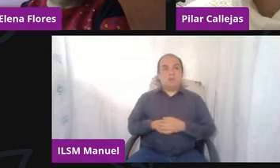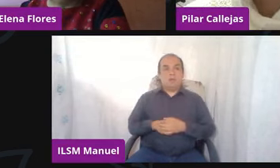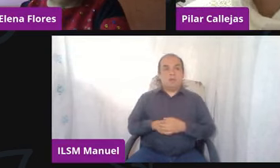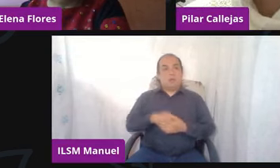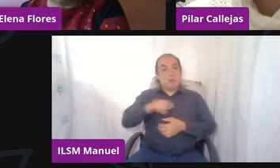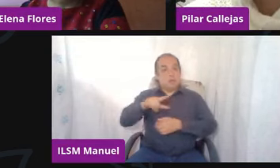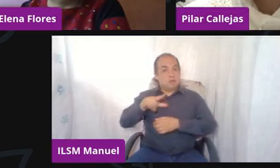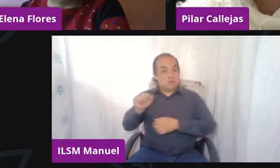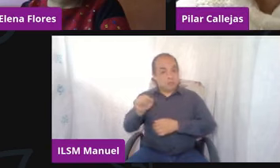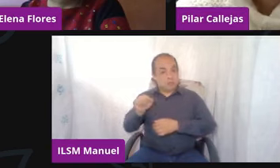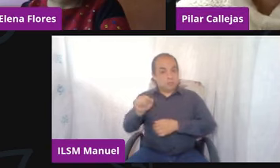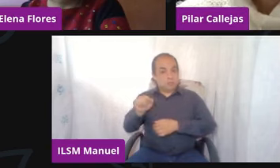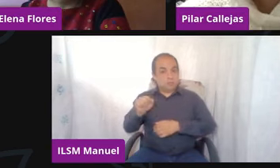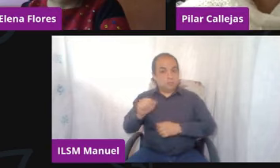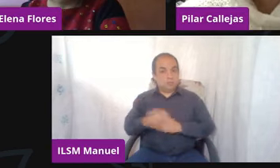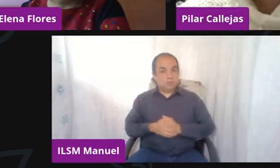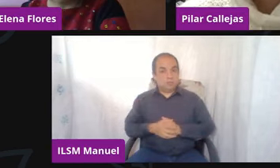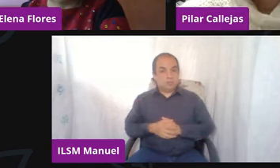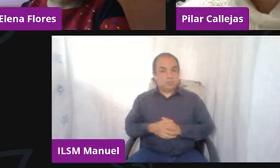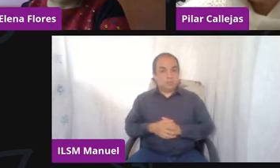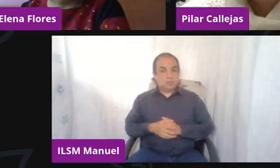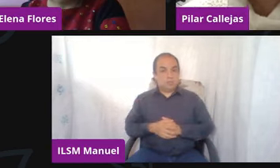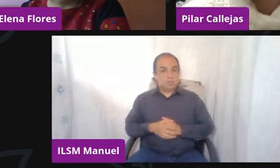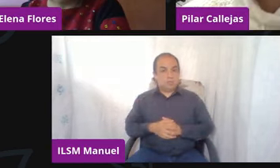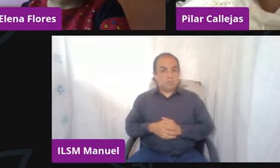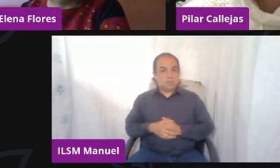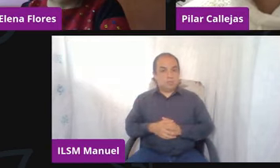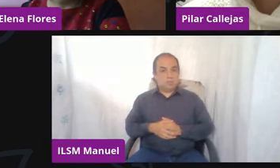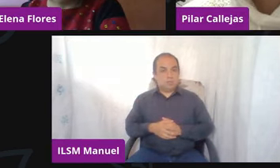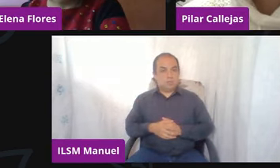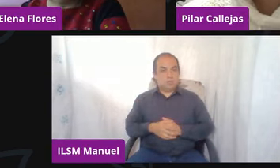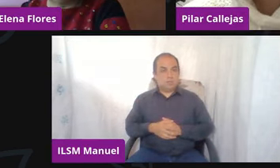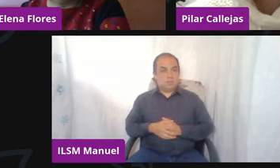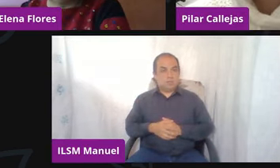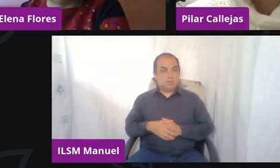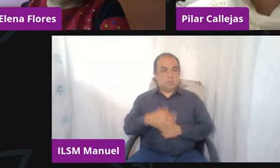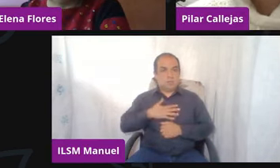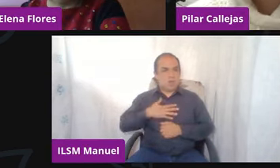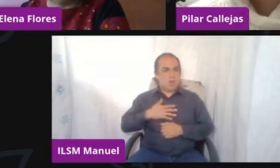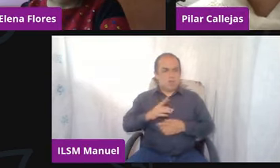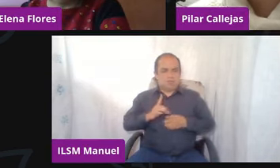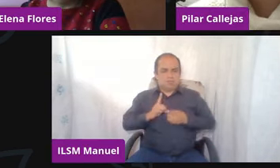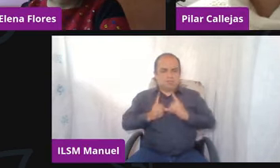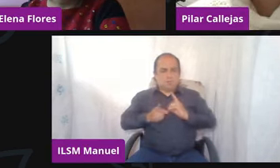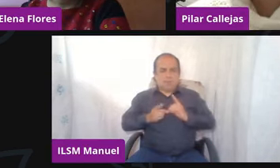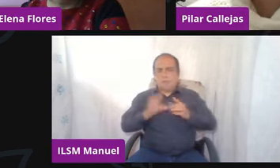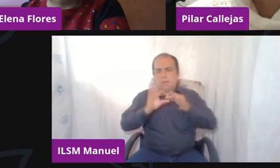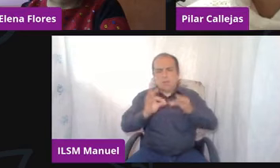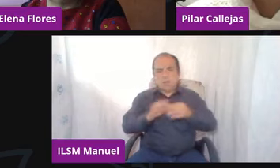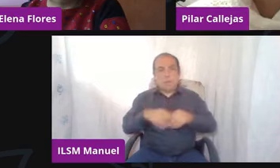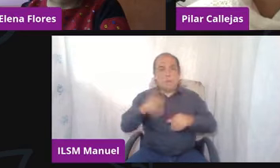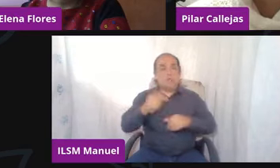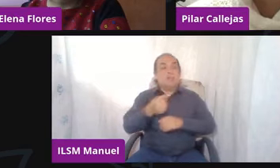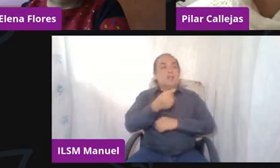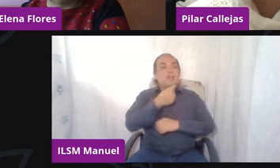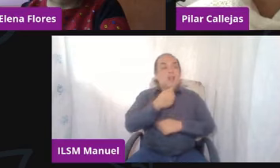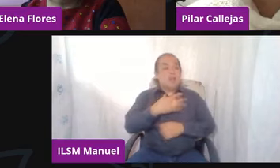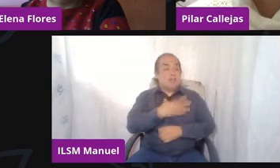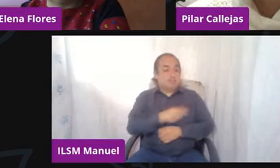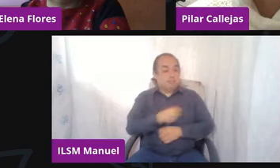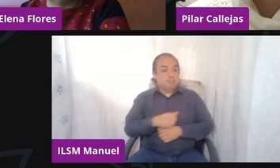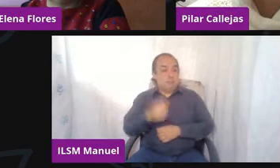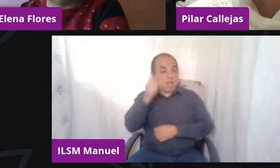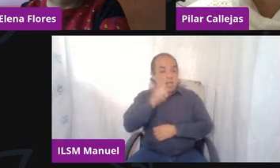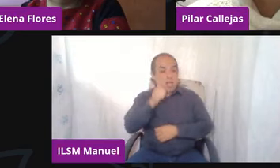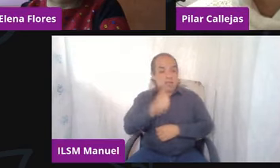pasa, es que yo de verdad estoy súper deprimida, no lo externalizo, pero veo que mi hijo no me hace caso y todo el tiempo anda de pedalón e